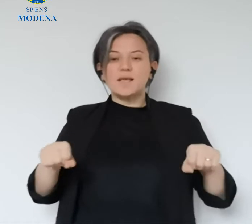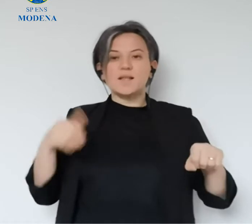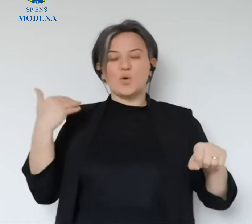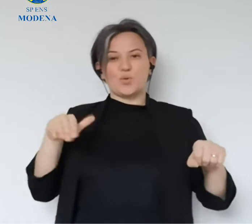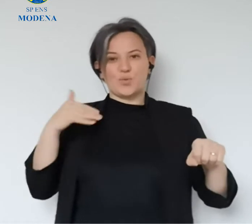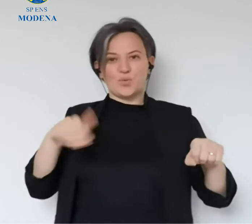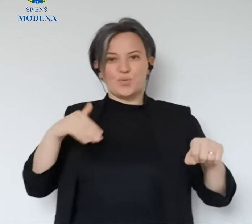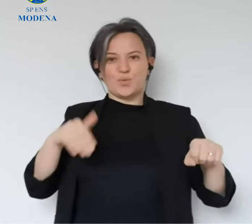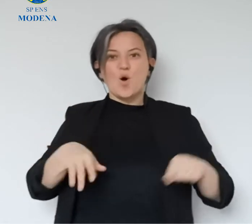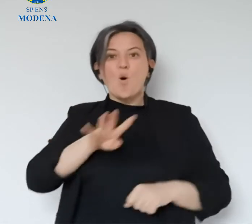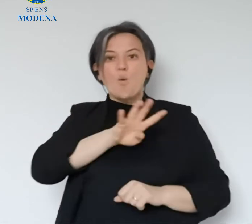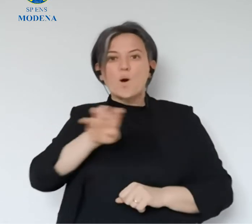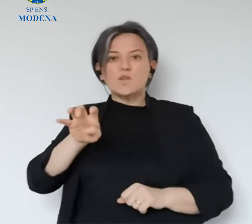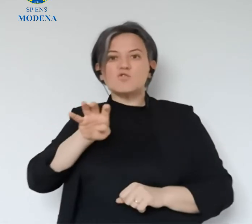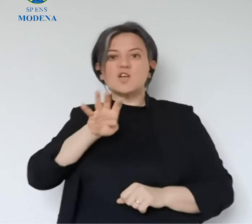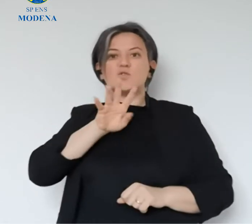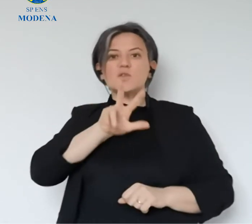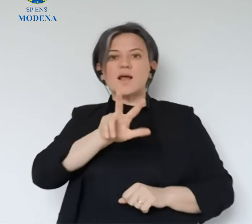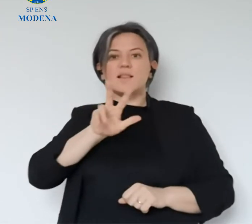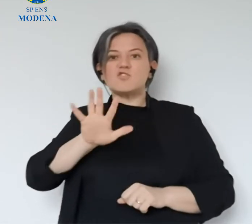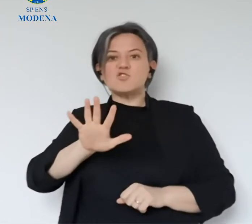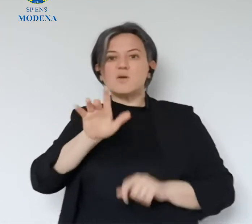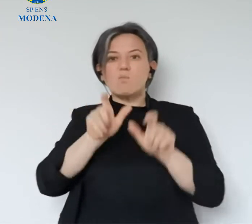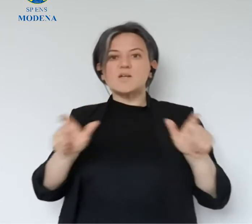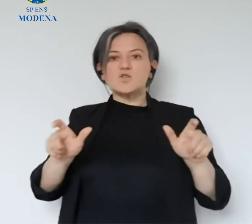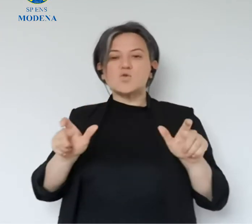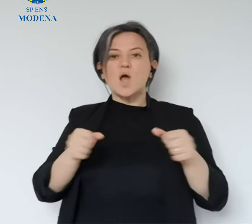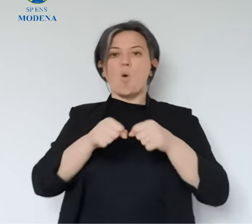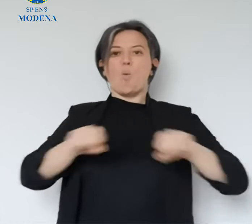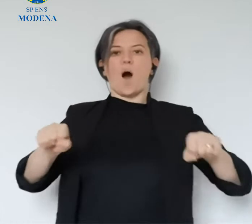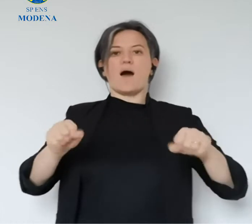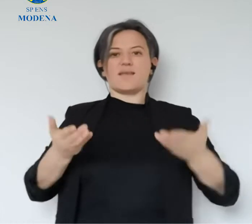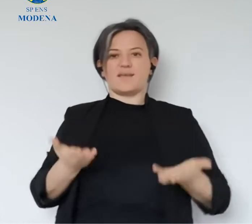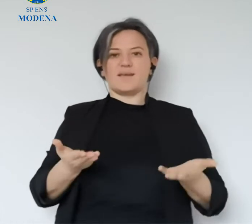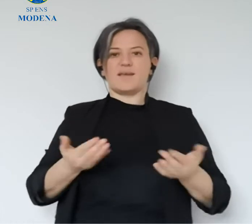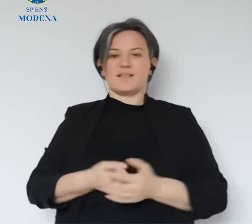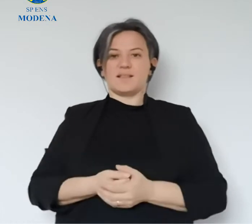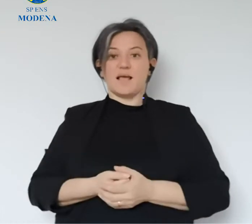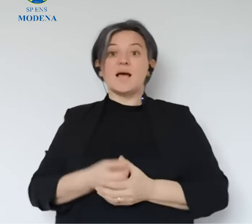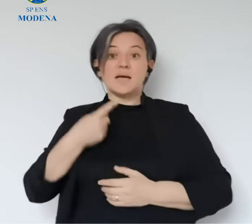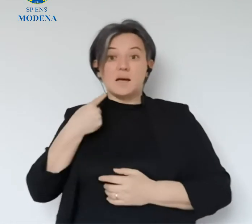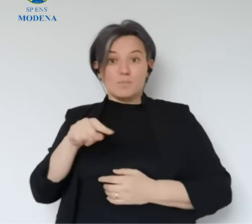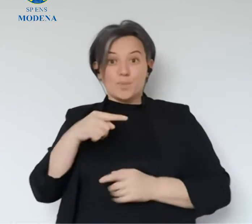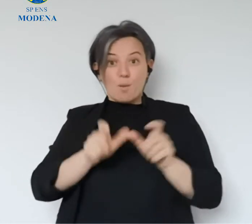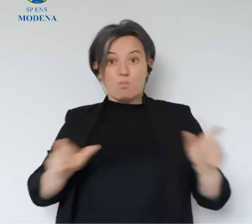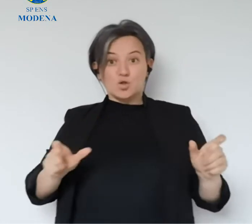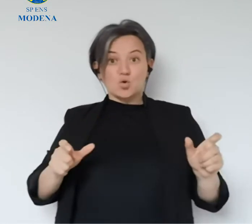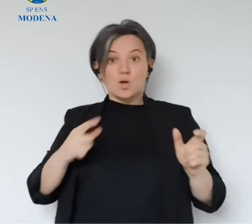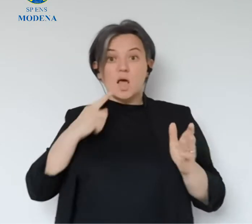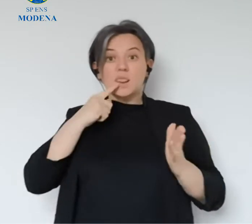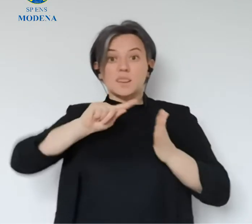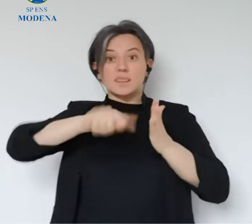che si può comunicare sul tema delle nuove guarigioni, un dato estremamente elevato, sono 435